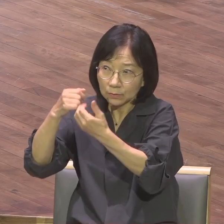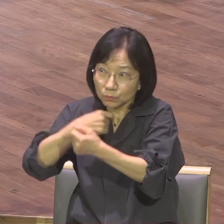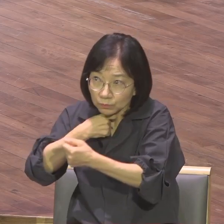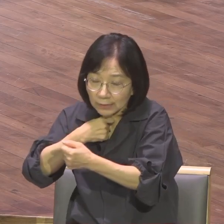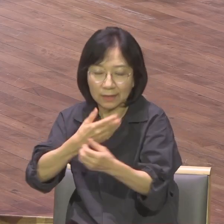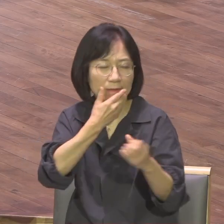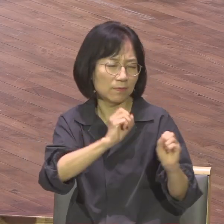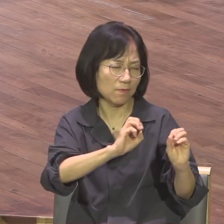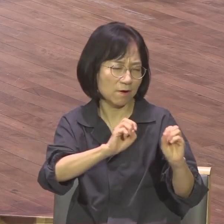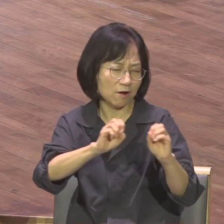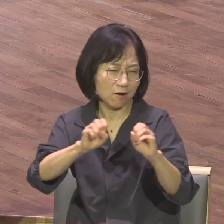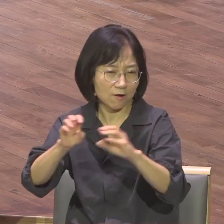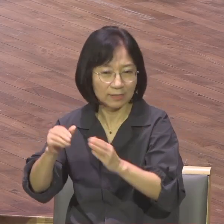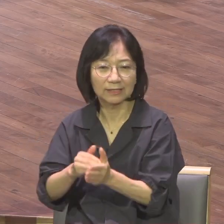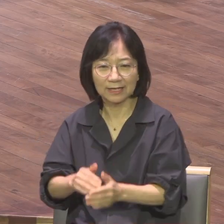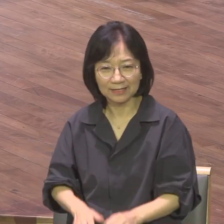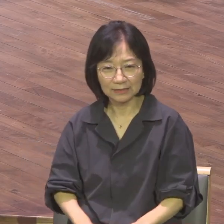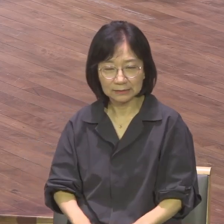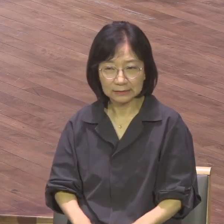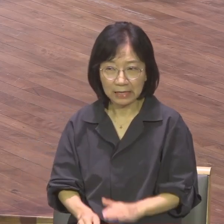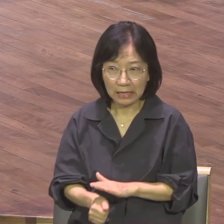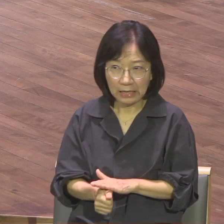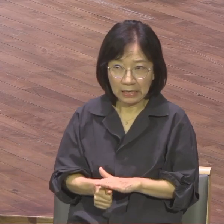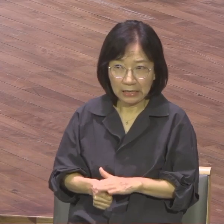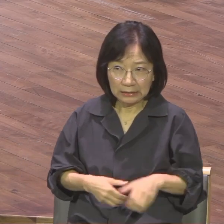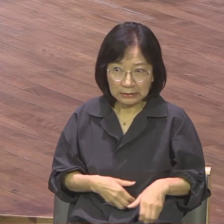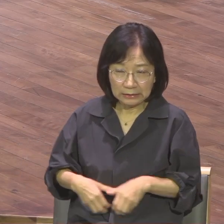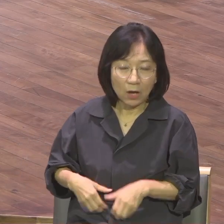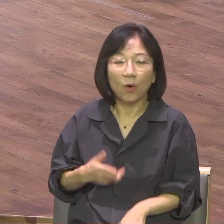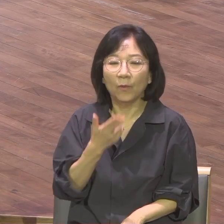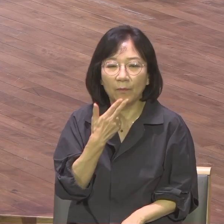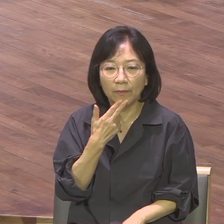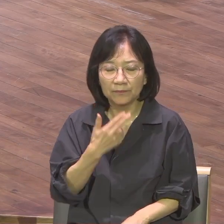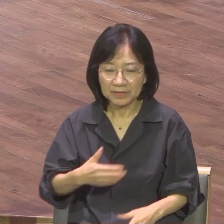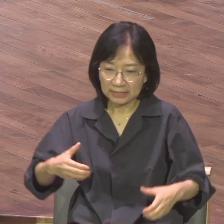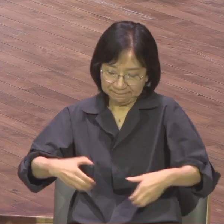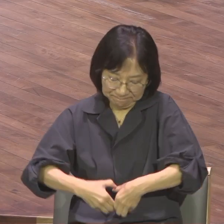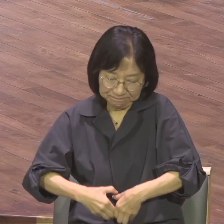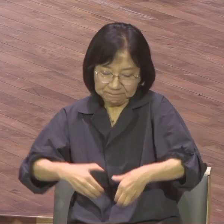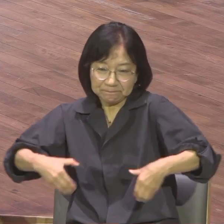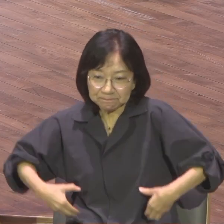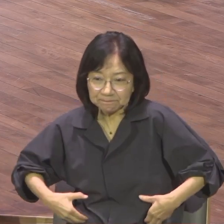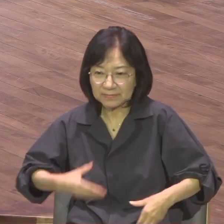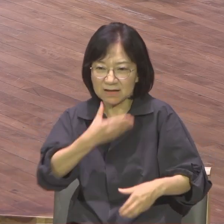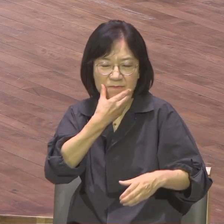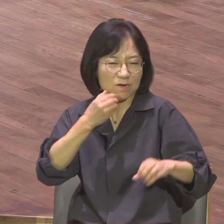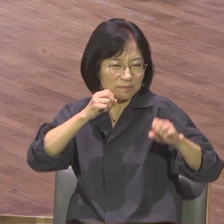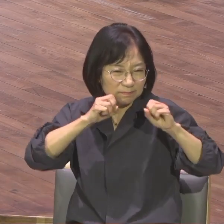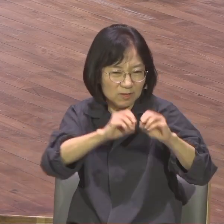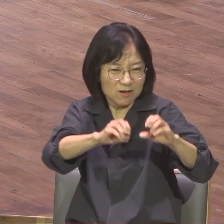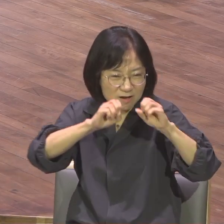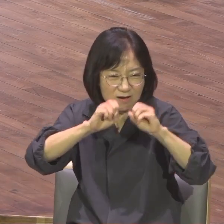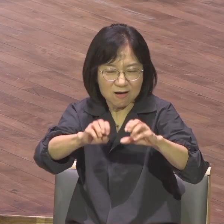거리낌이 없이 꺼리지 않고 담대하게 바울은 한마디로 언약과 사명이 확실한